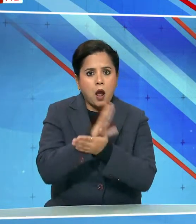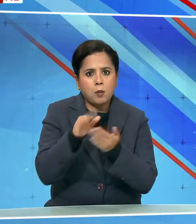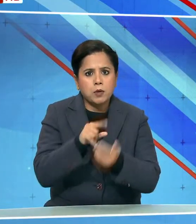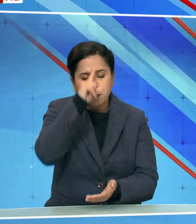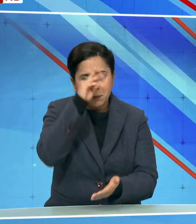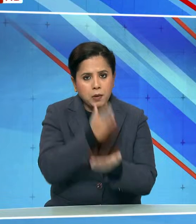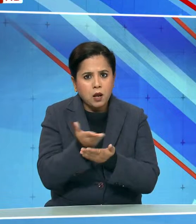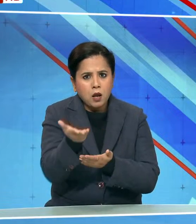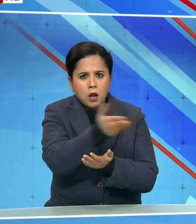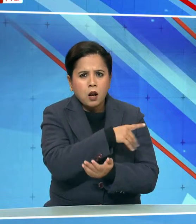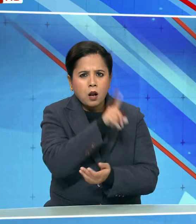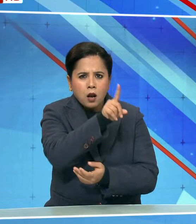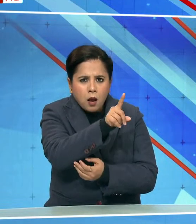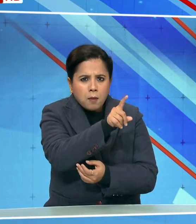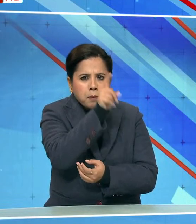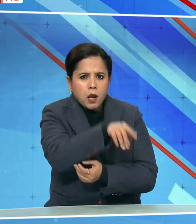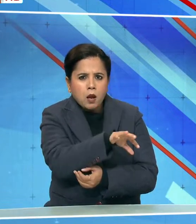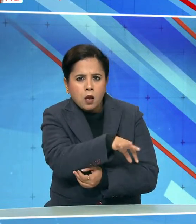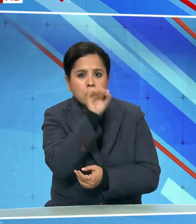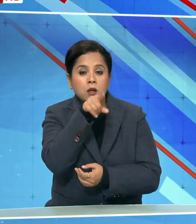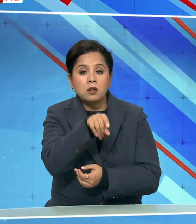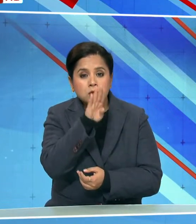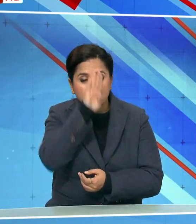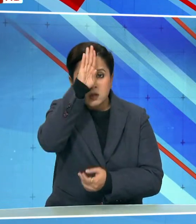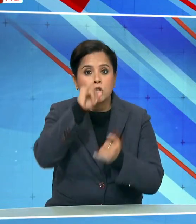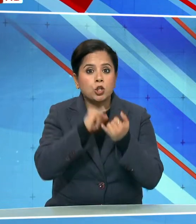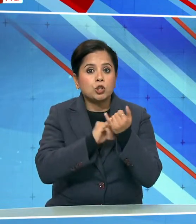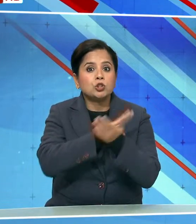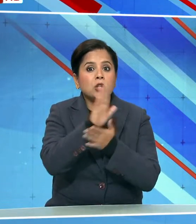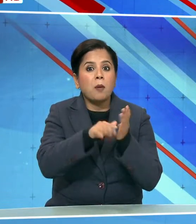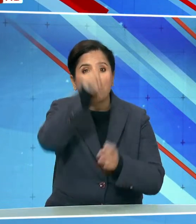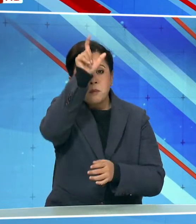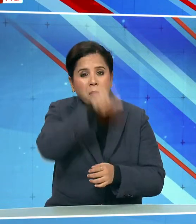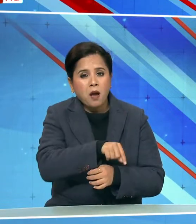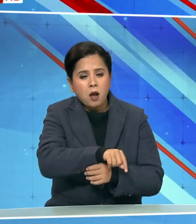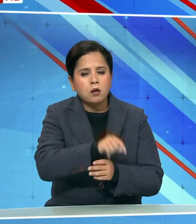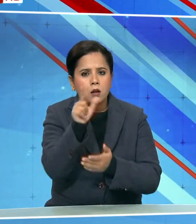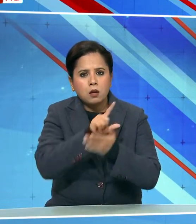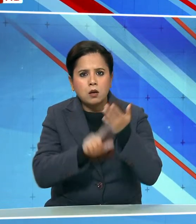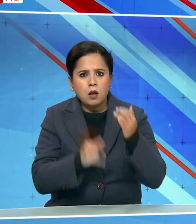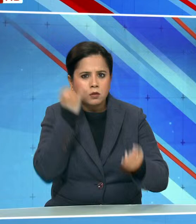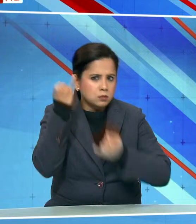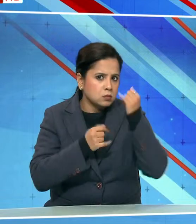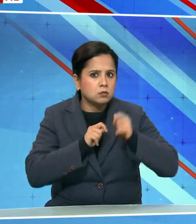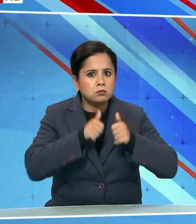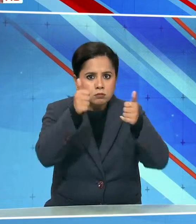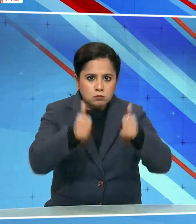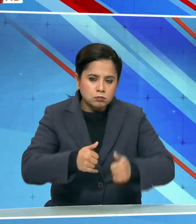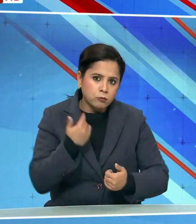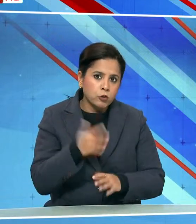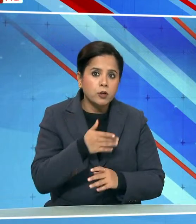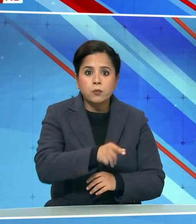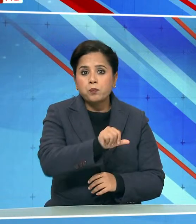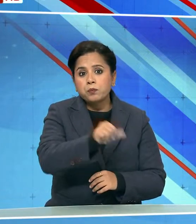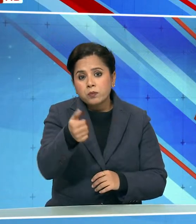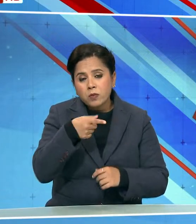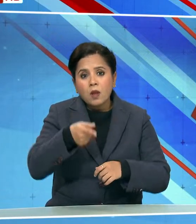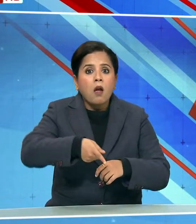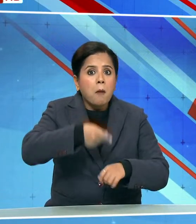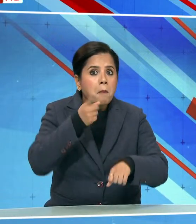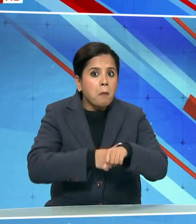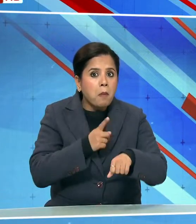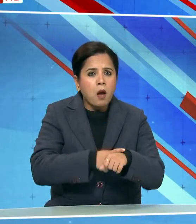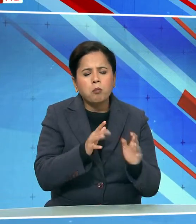गुर्गों में से एक शेक शाहजाह के लिए लुकाउट नौटिस जारी किया है। वो अन्य अपराधों के अलावा बड़े